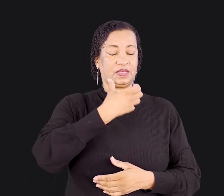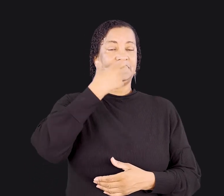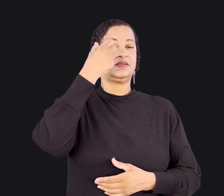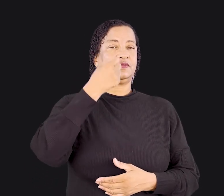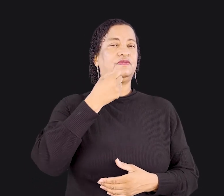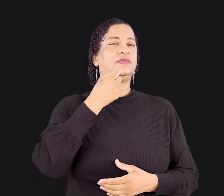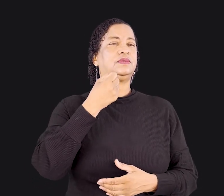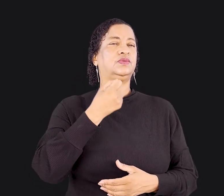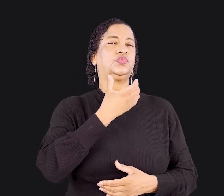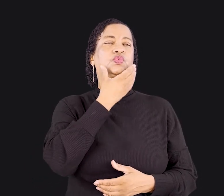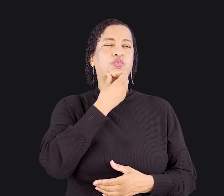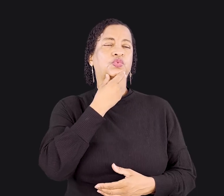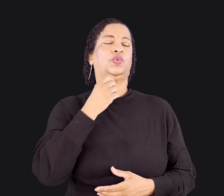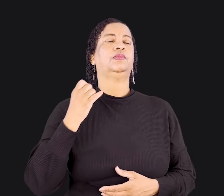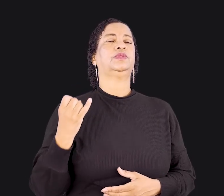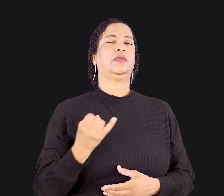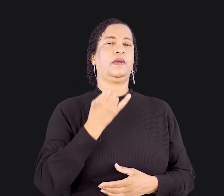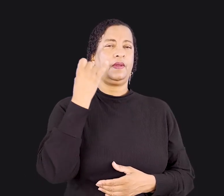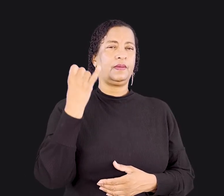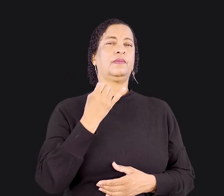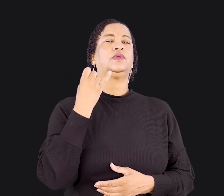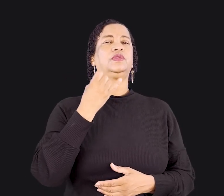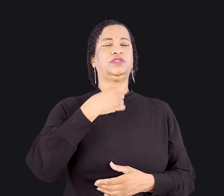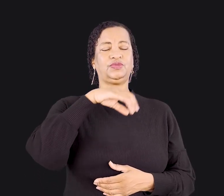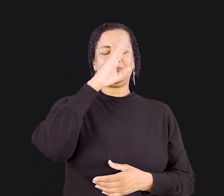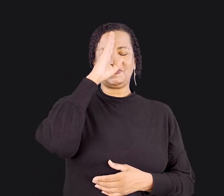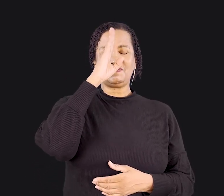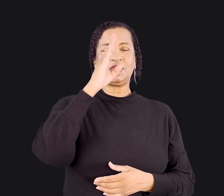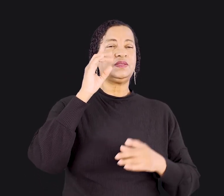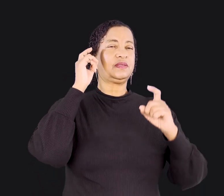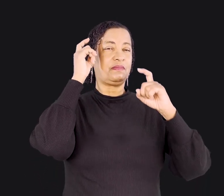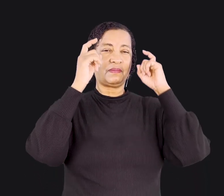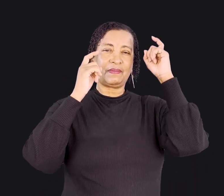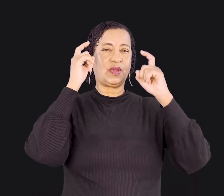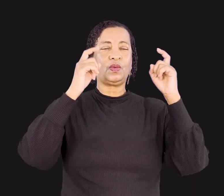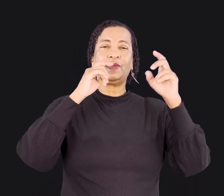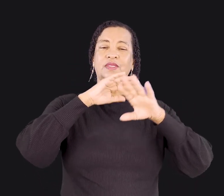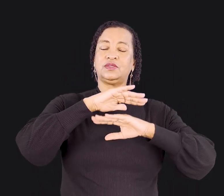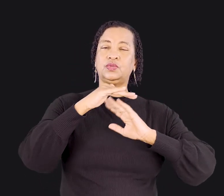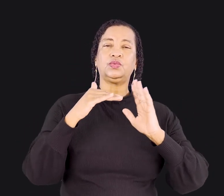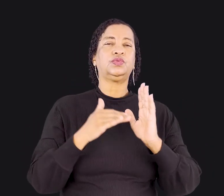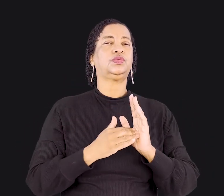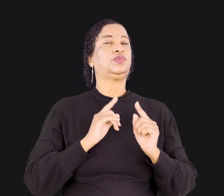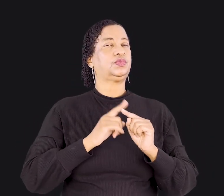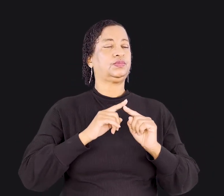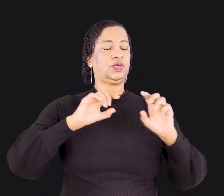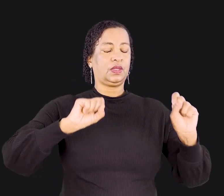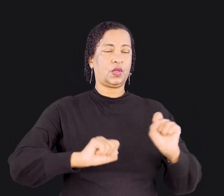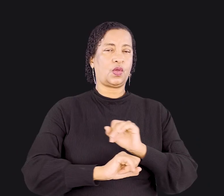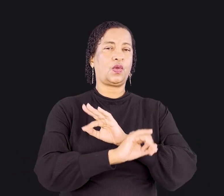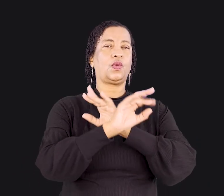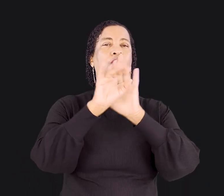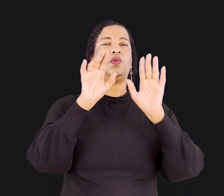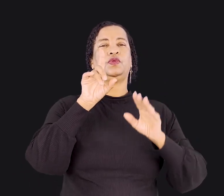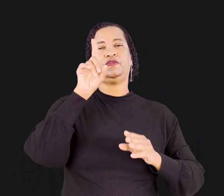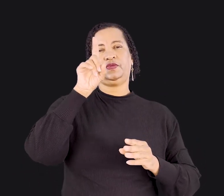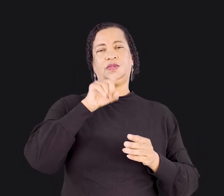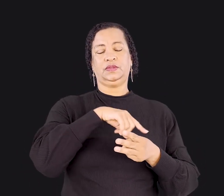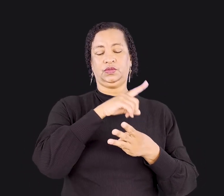homens. A salvação dos homens deve ser a principal preocupação de todos porque é isso que glorifica a Deus. O